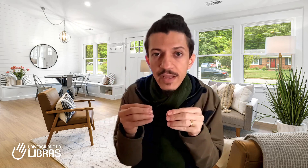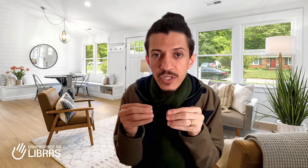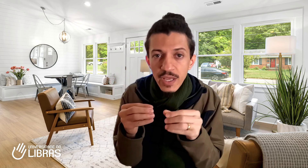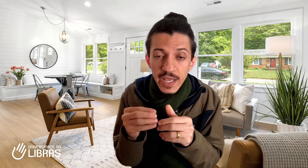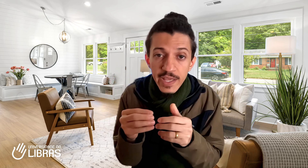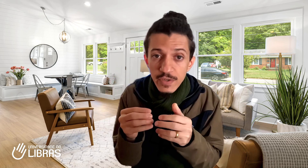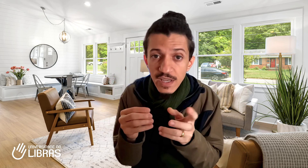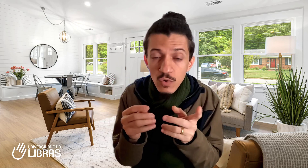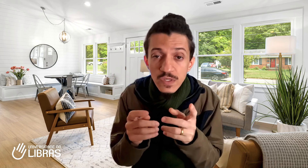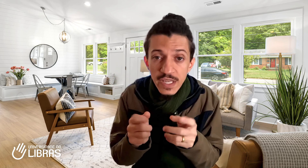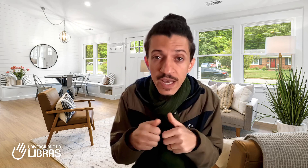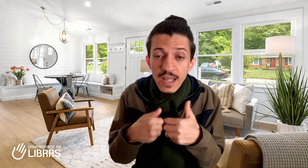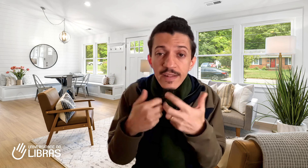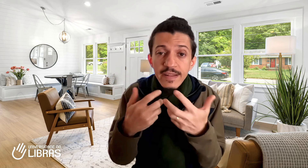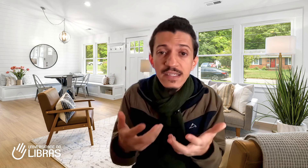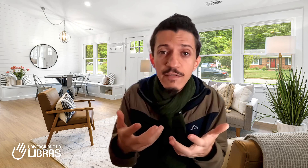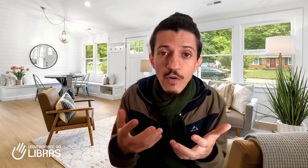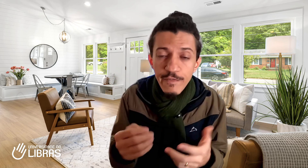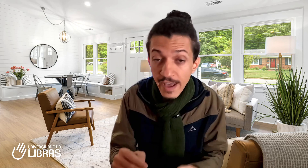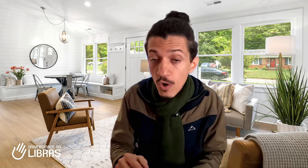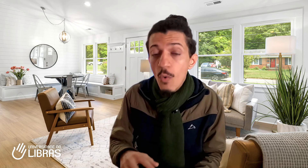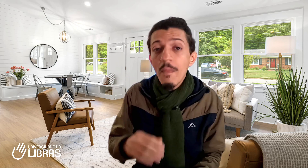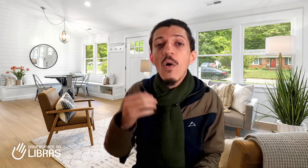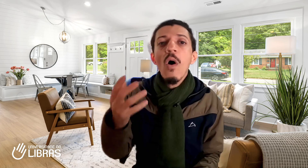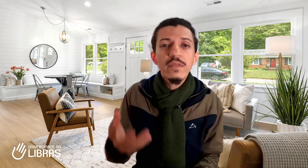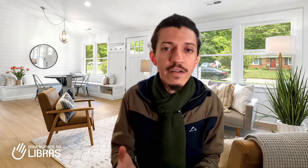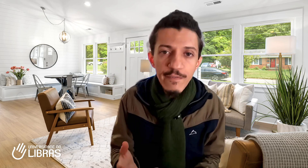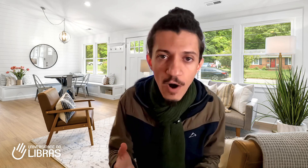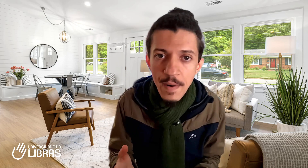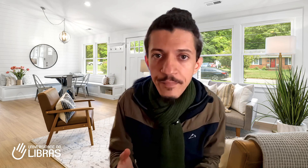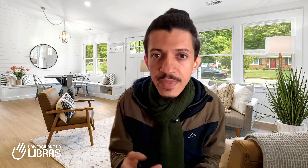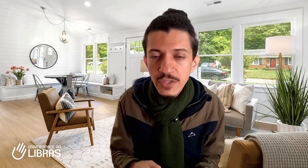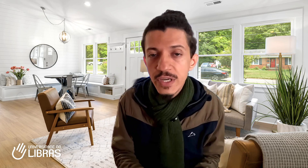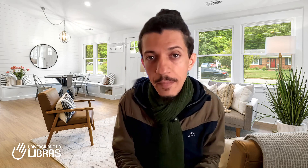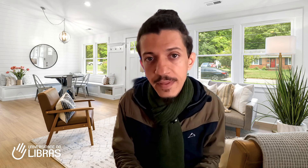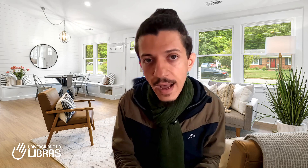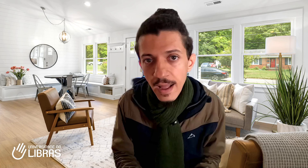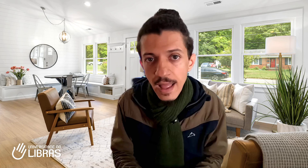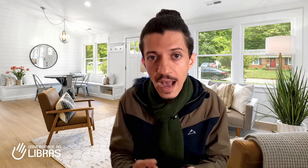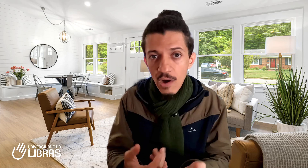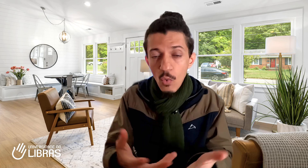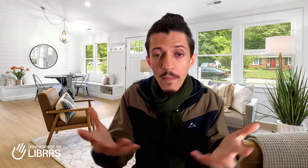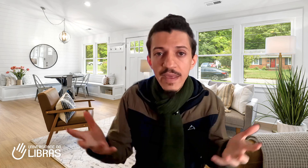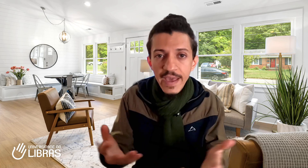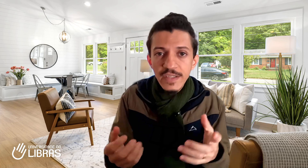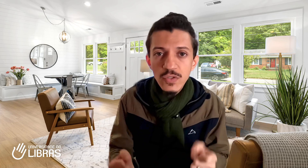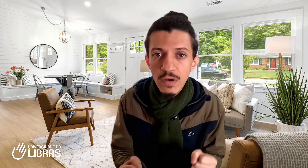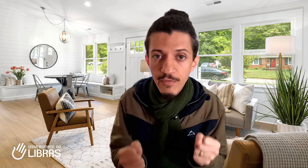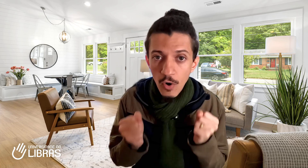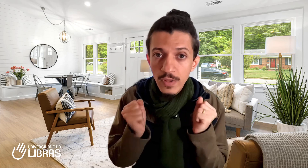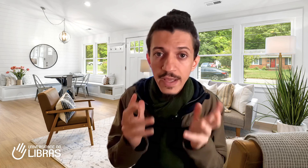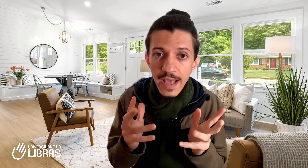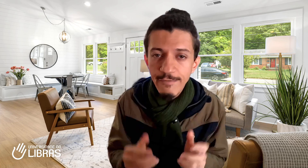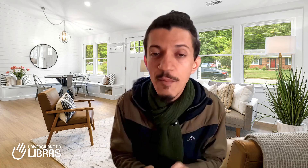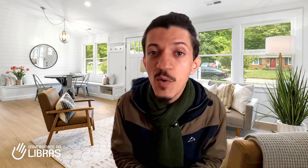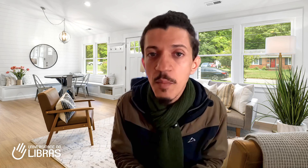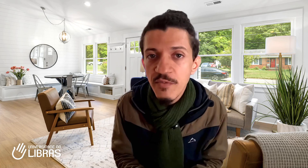e que você consiga desenvolver uma outra forma de captar o ambiente à sua volta e a forma como você